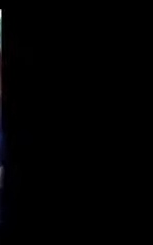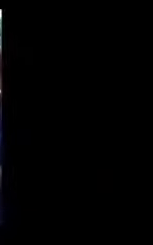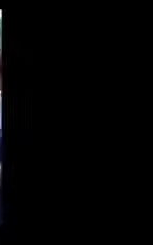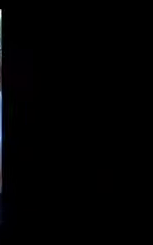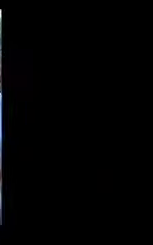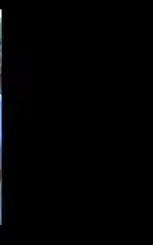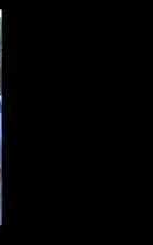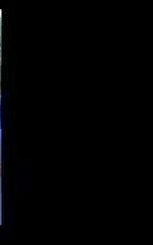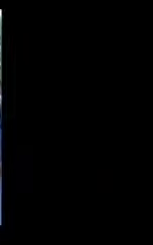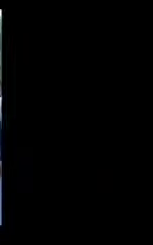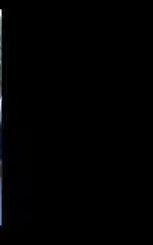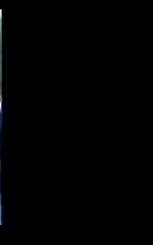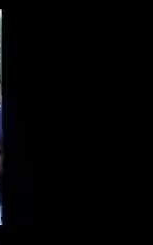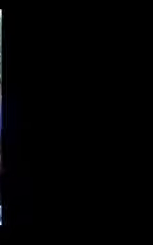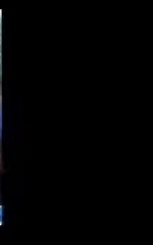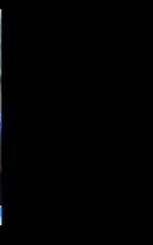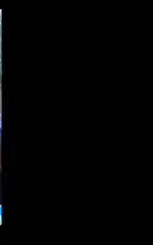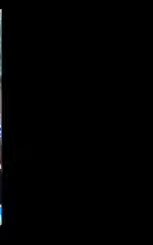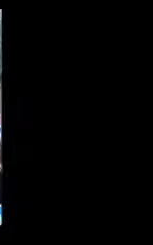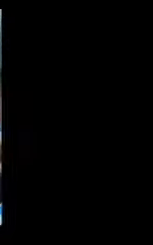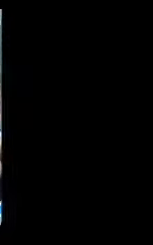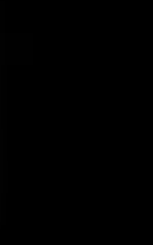Arce y Álvaro Morales para Nexos.